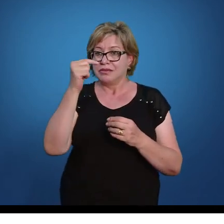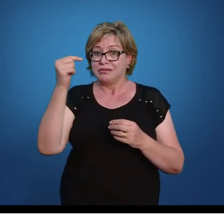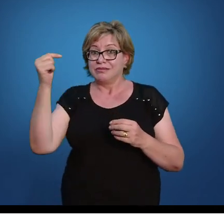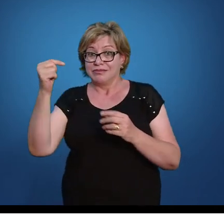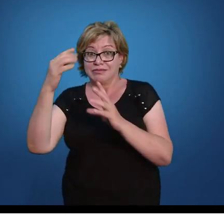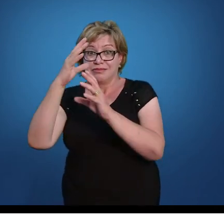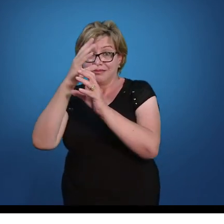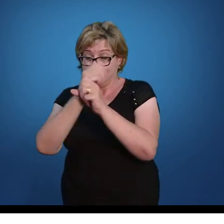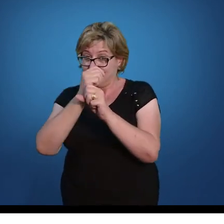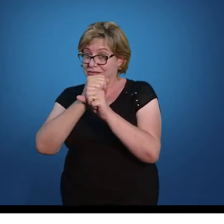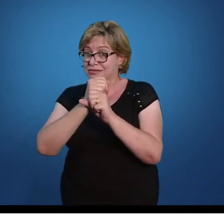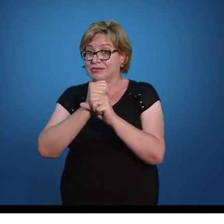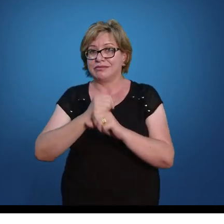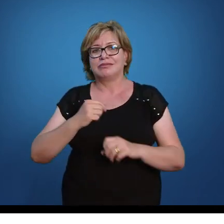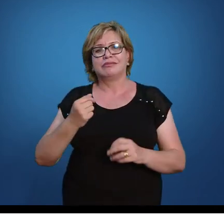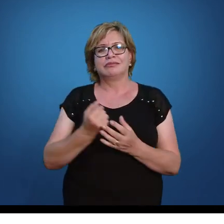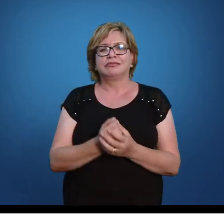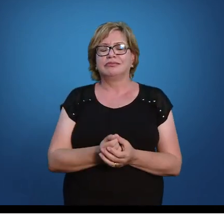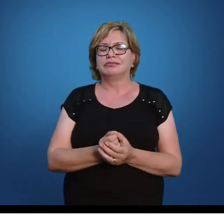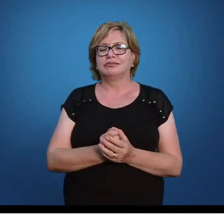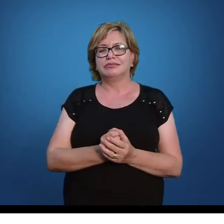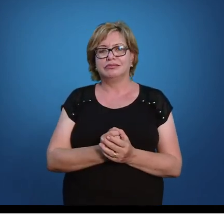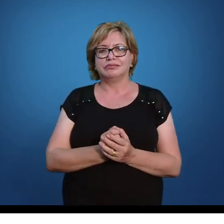menos com menos isso dá mais.